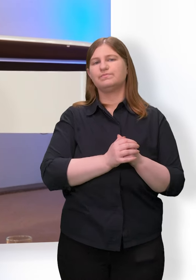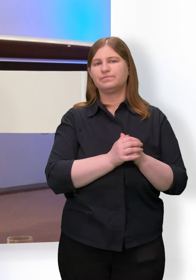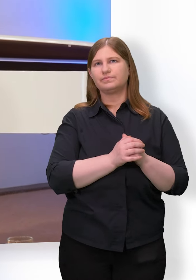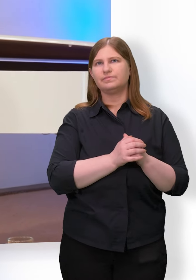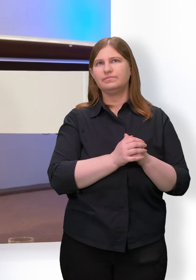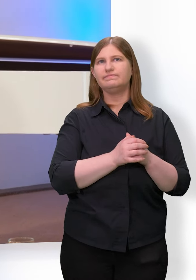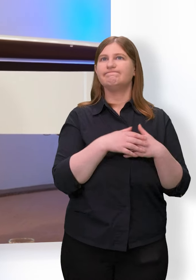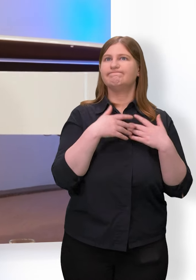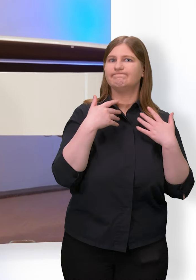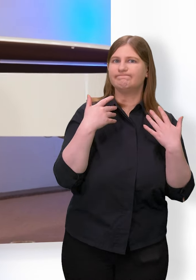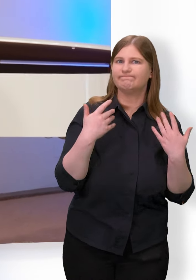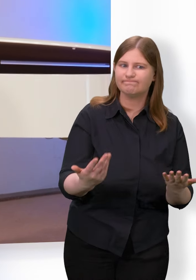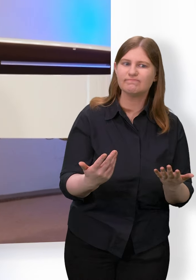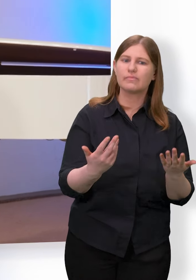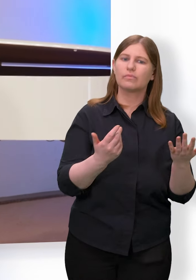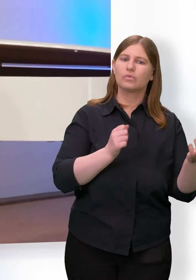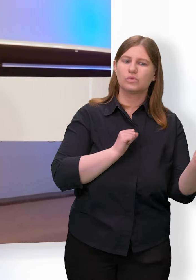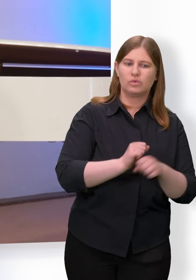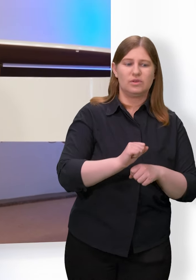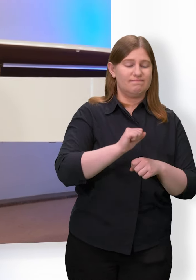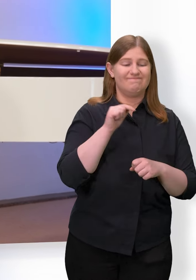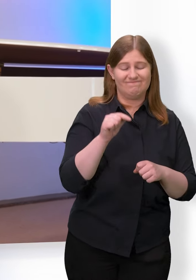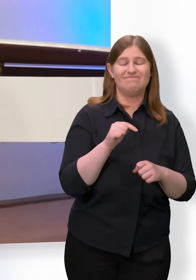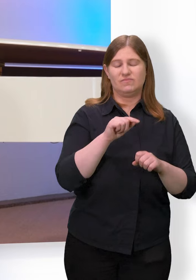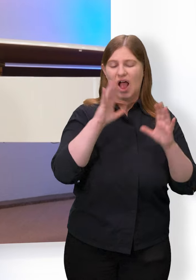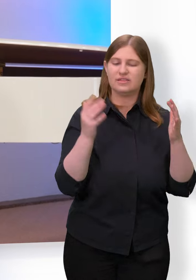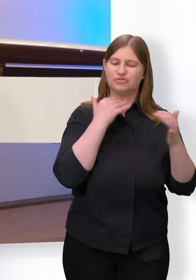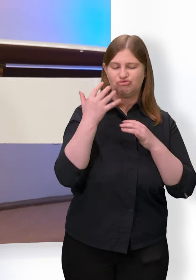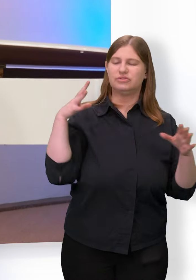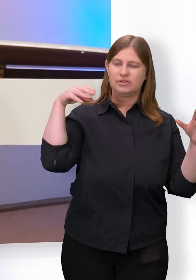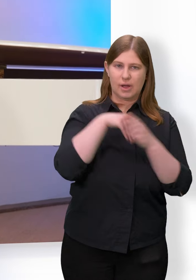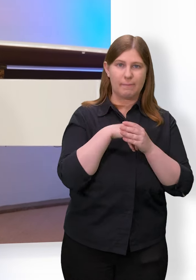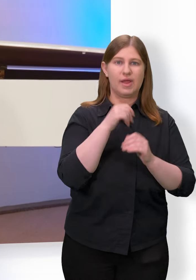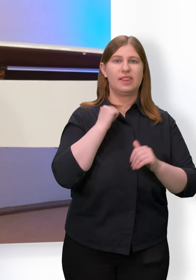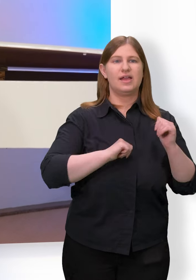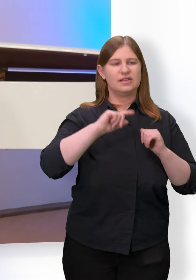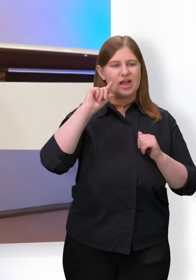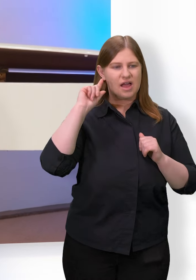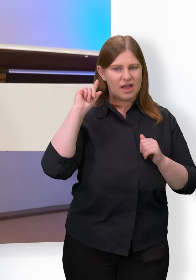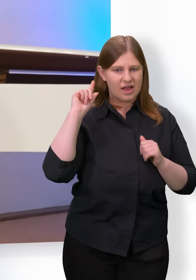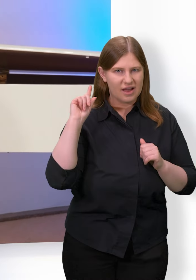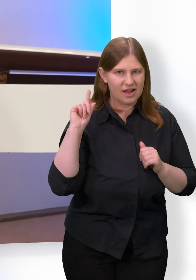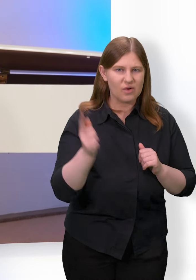Jedenfalls gehört das aber, das gehört da mit dazu. Und leider auch jetzt diesen christlichen Gedanke, auch,